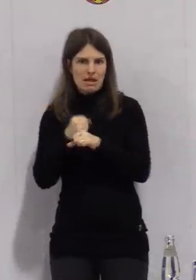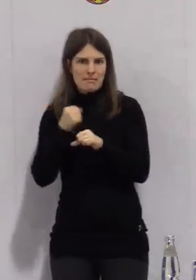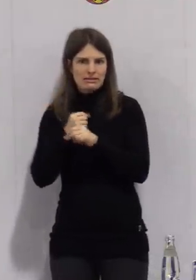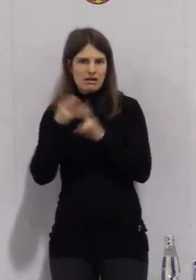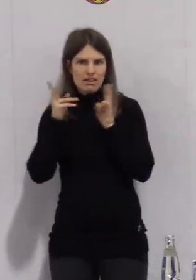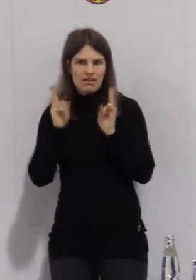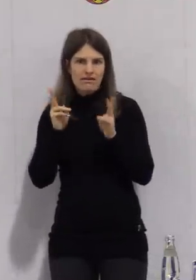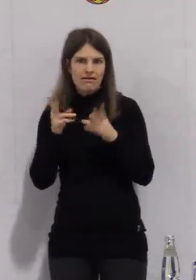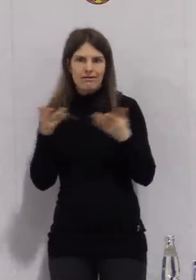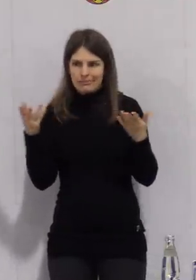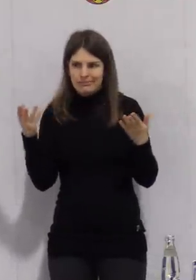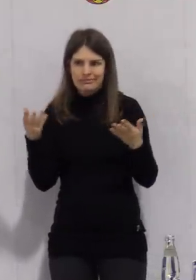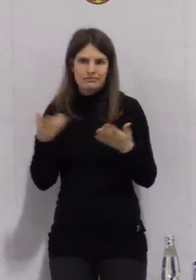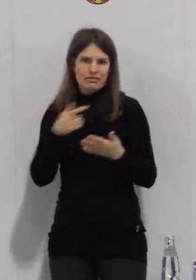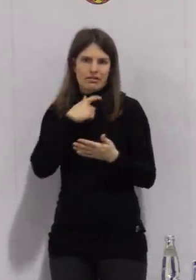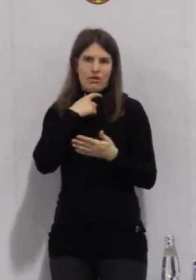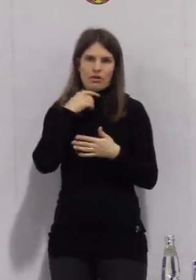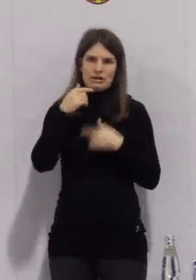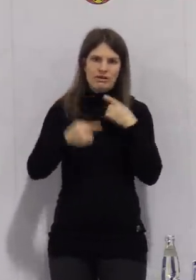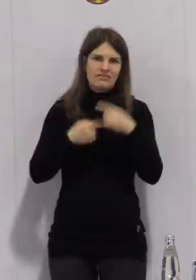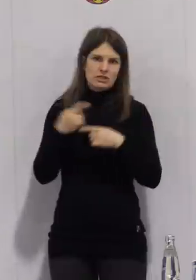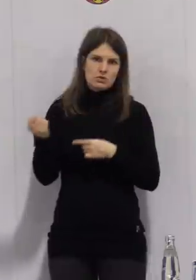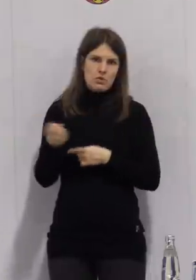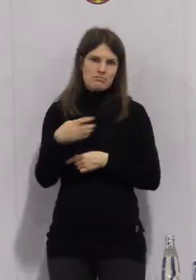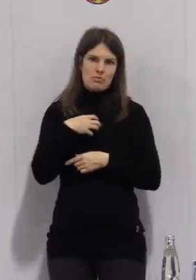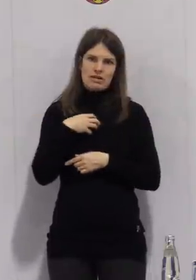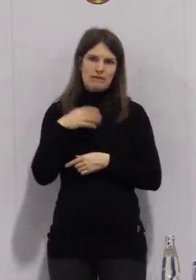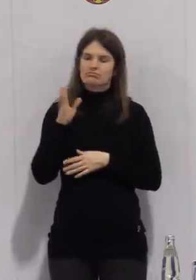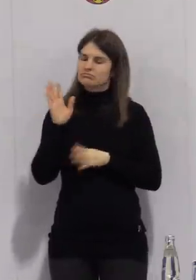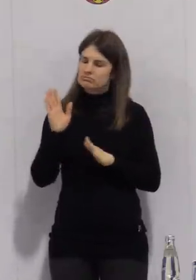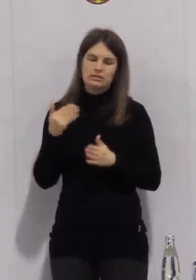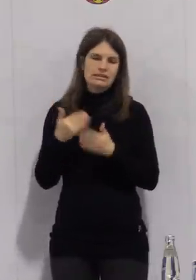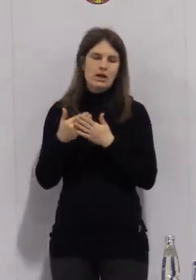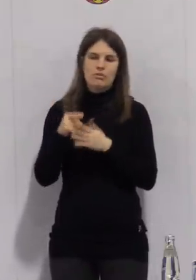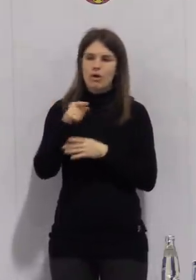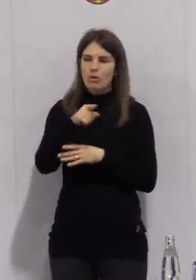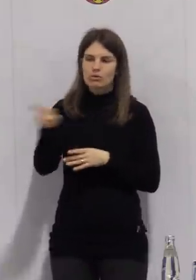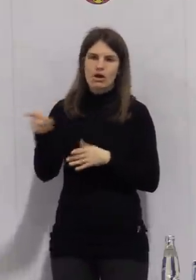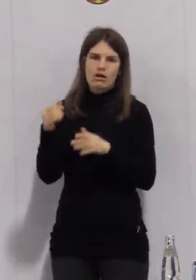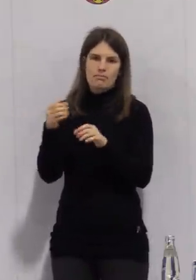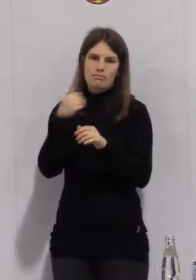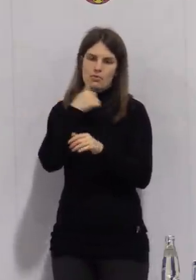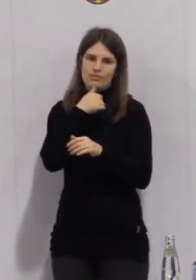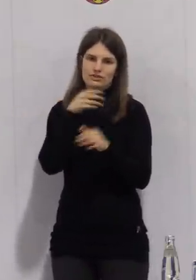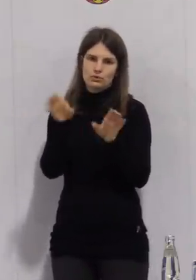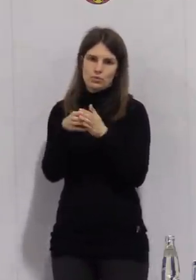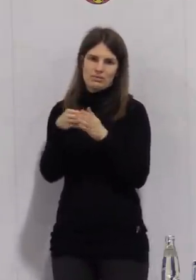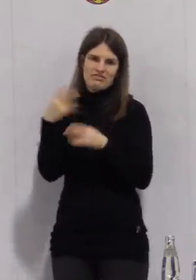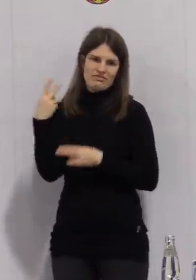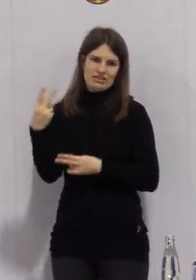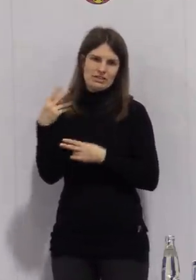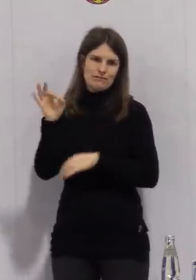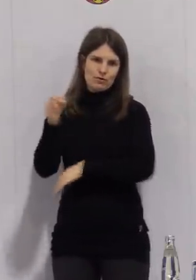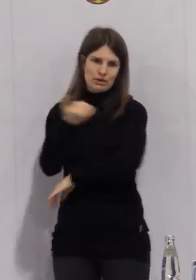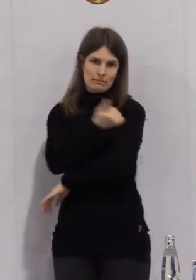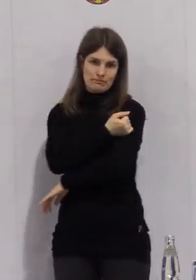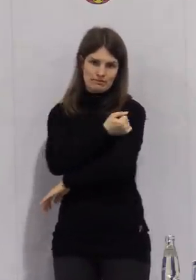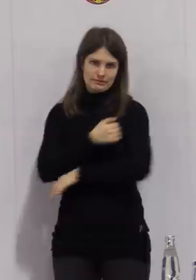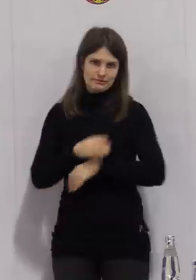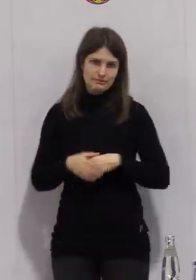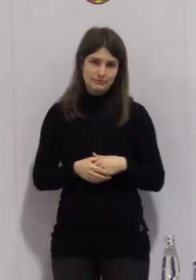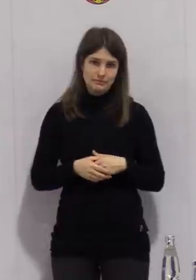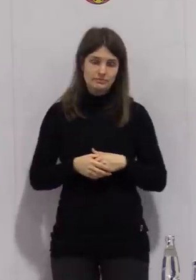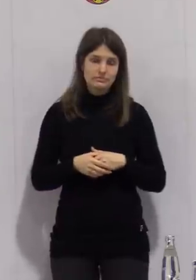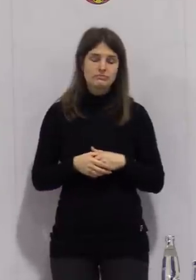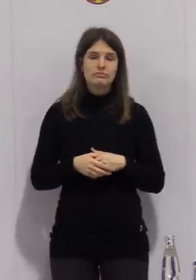dann zu Problemen, personellen Problemen zusätzlich noch führen kann. Drittens, ich bin immer noch bei der